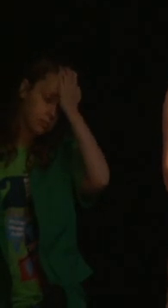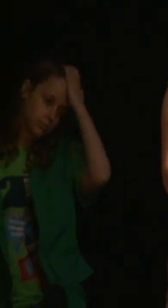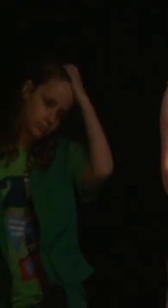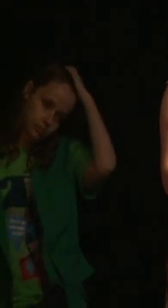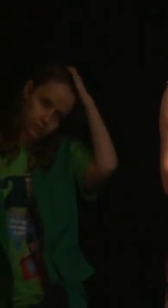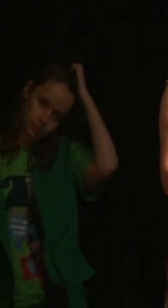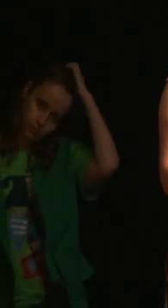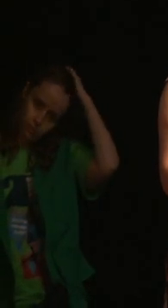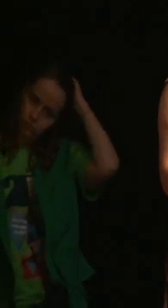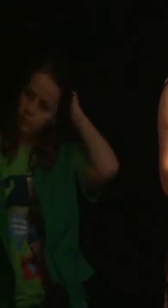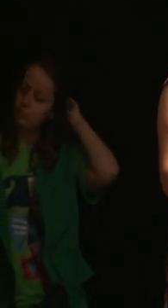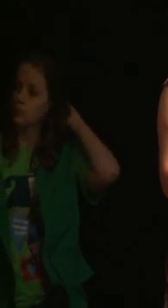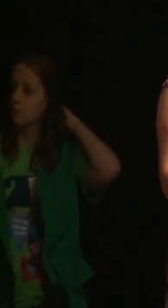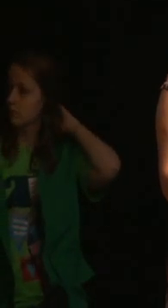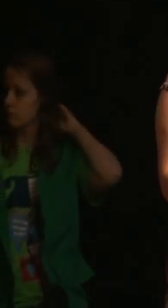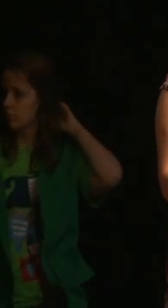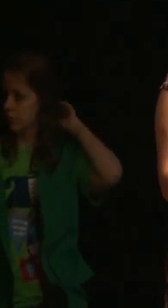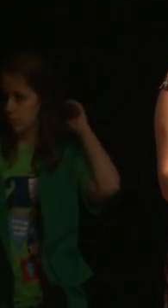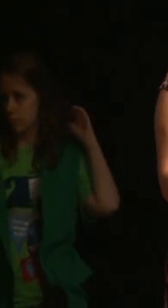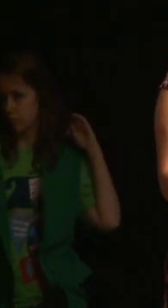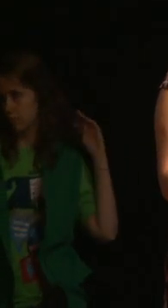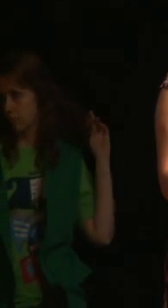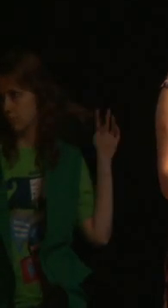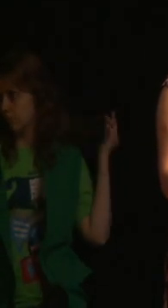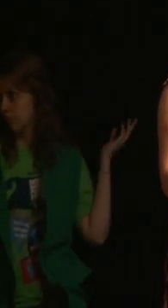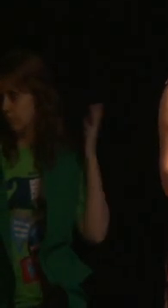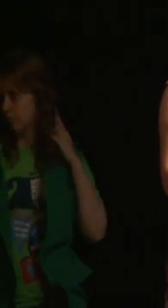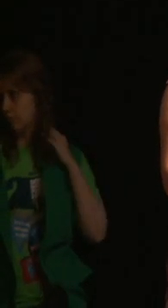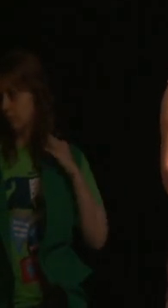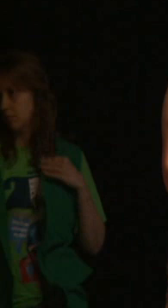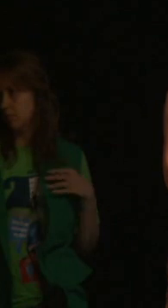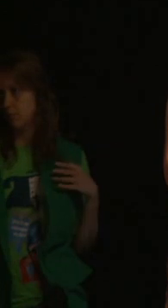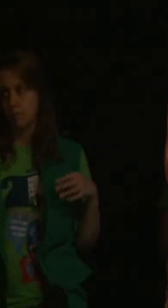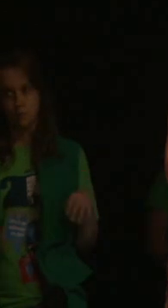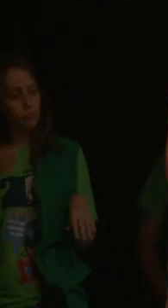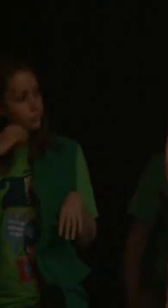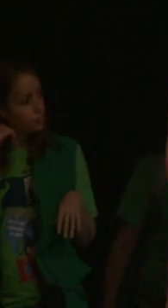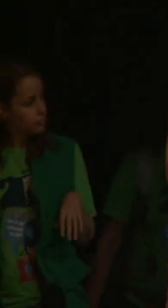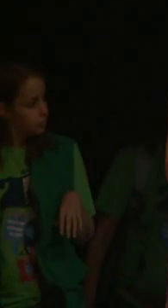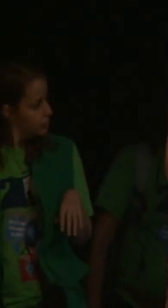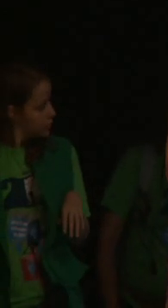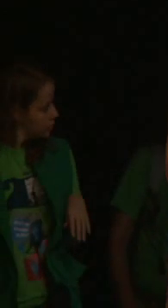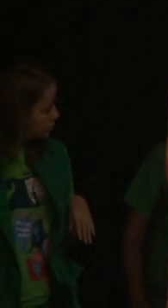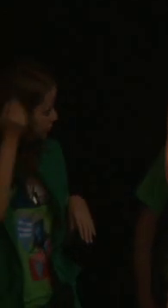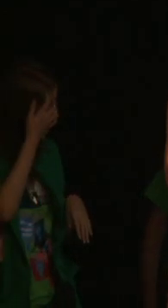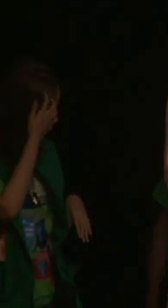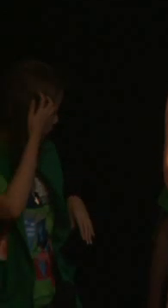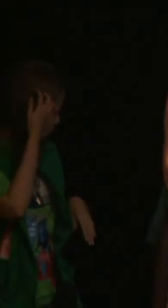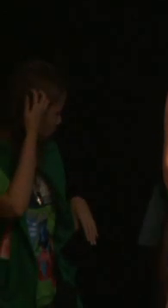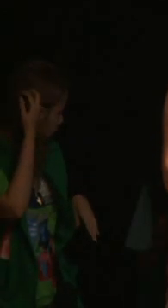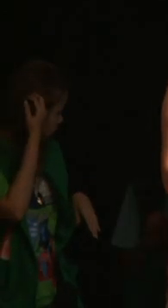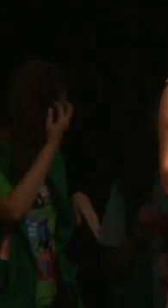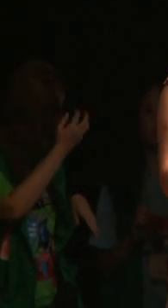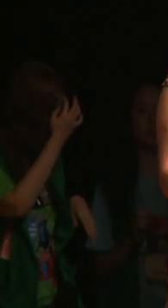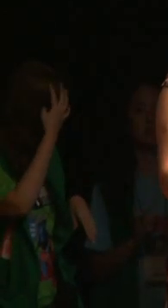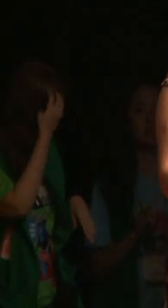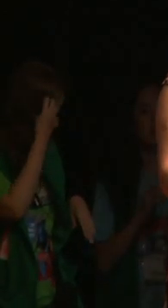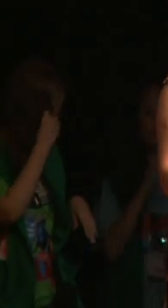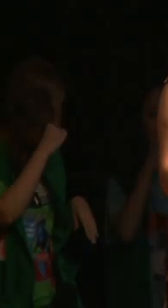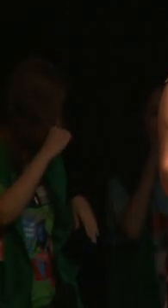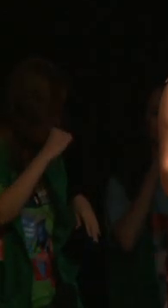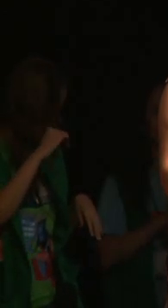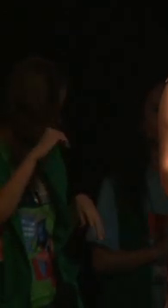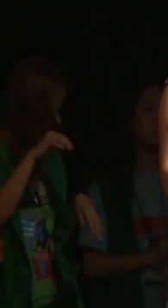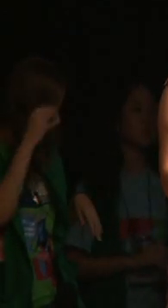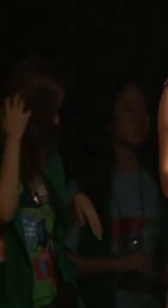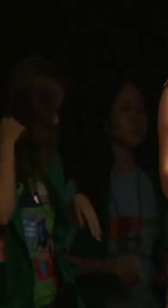cotidianamente que são retiradas de seu digno lugar de fazer parte do conjunto da humanidade. Que nesta